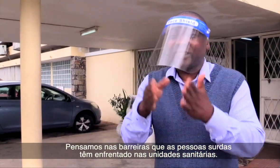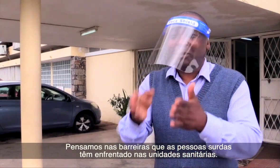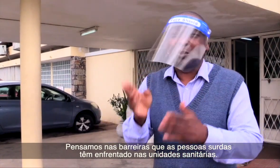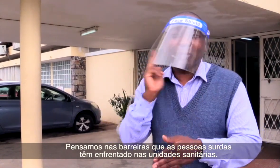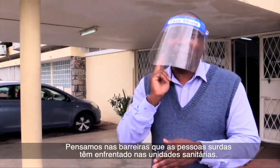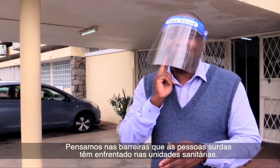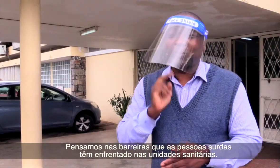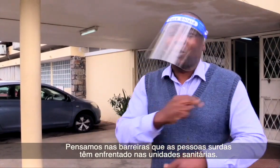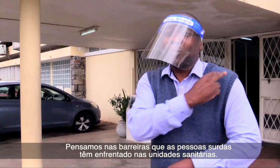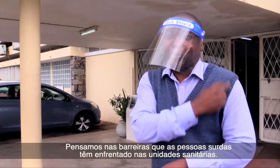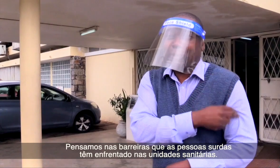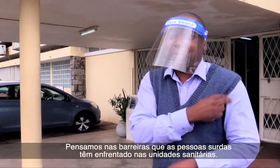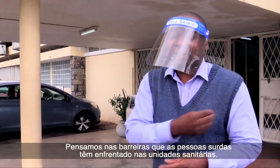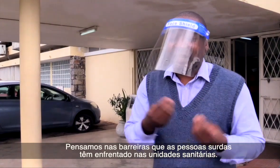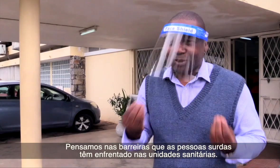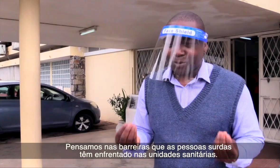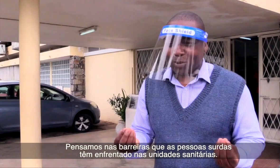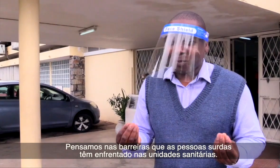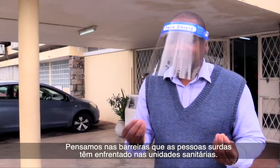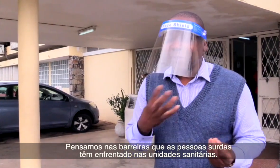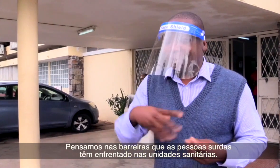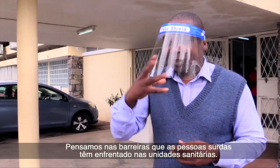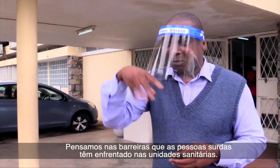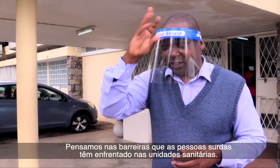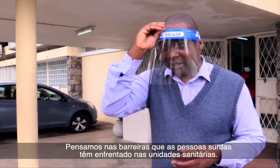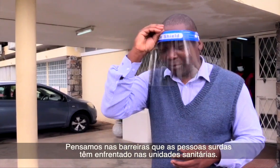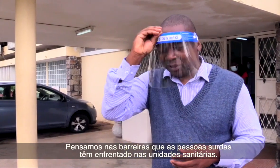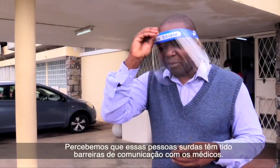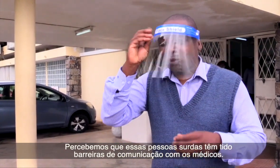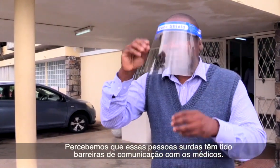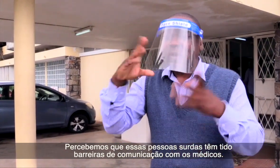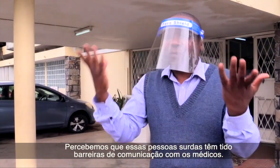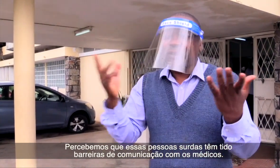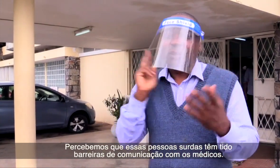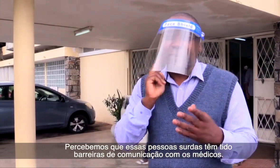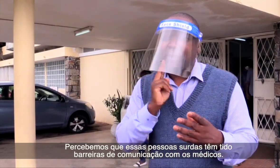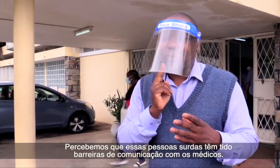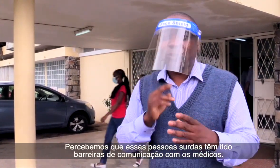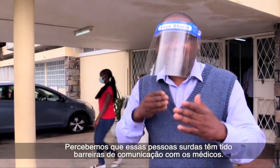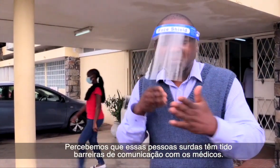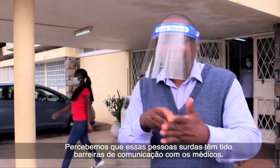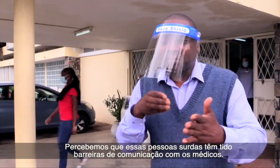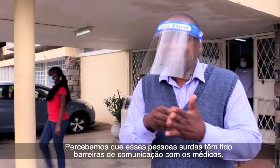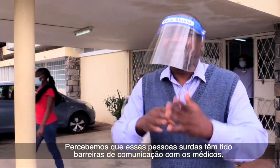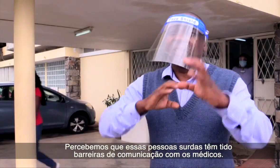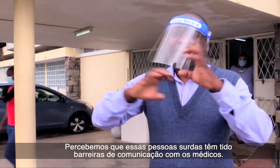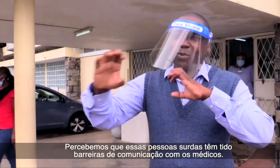pessoas surdas têm enfrentado a nível dos hospitais. E percebemos que essas pessoas surdas têm tido barreiras